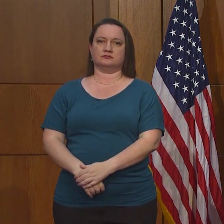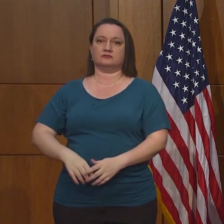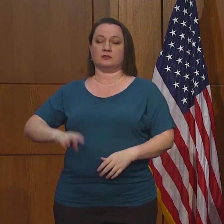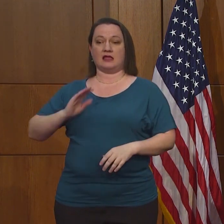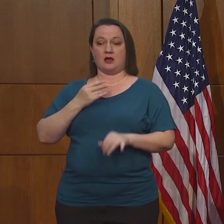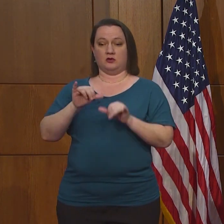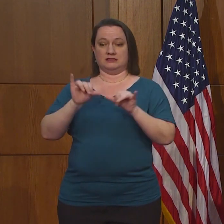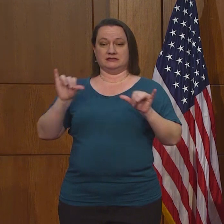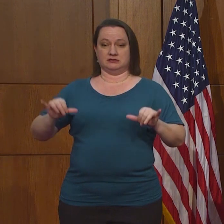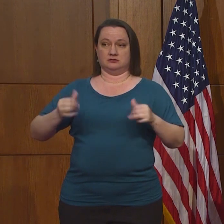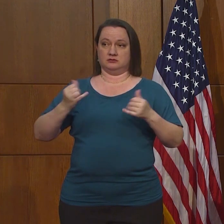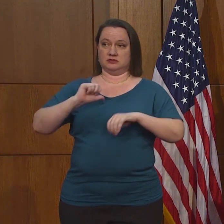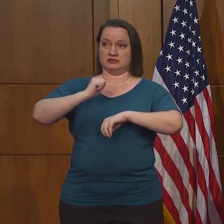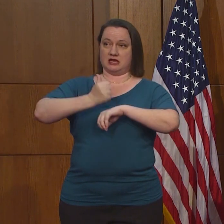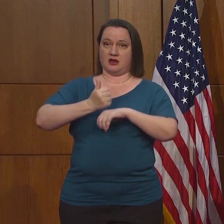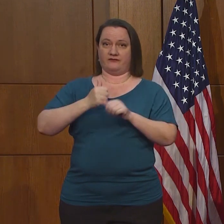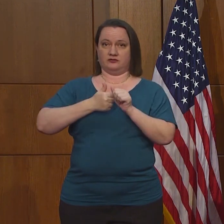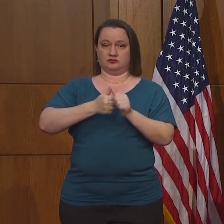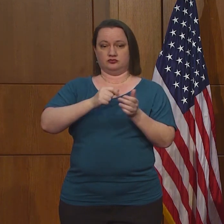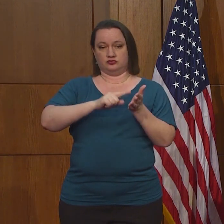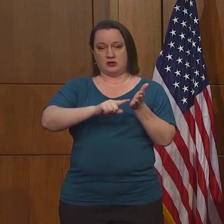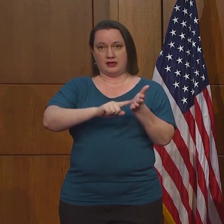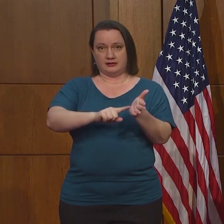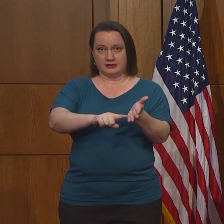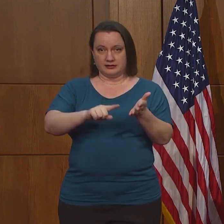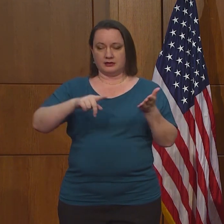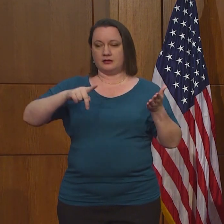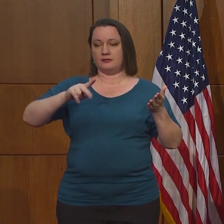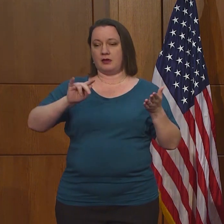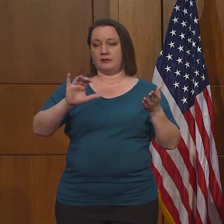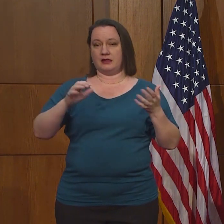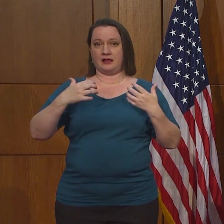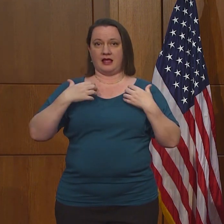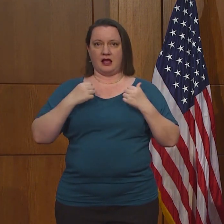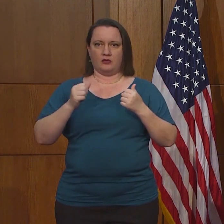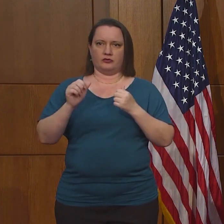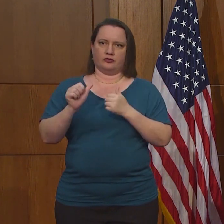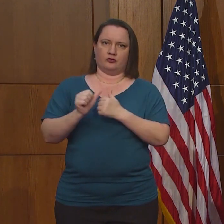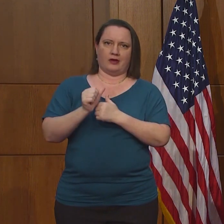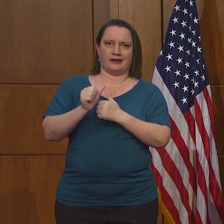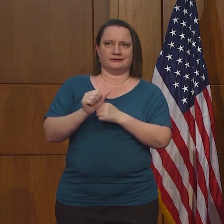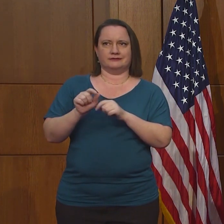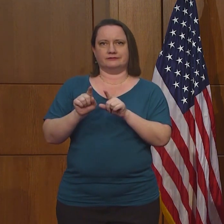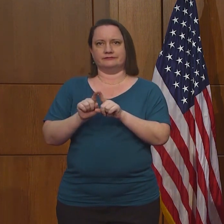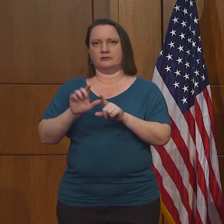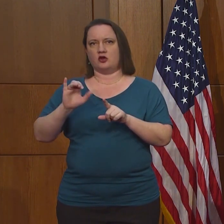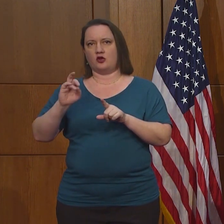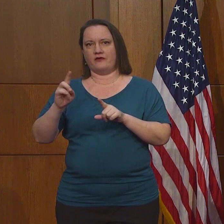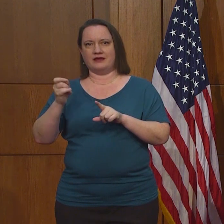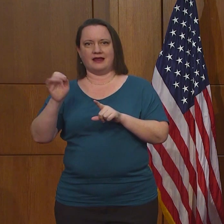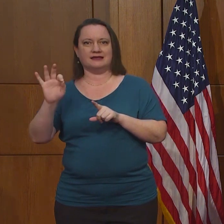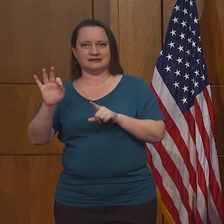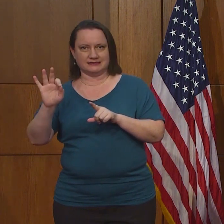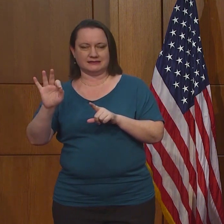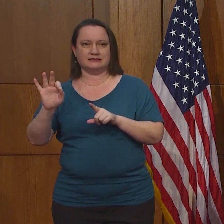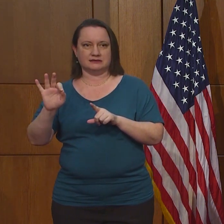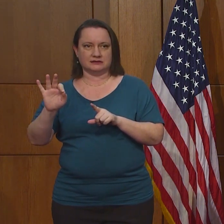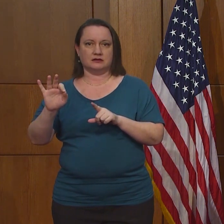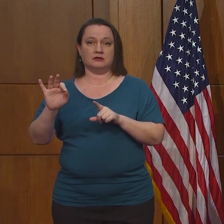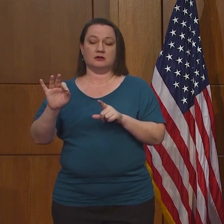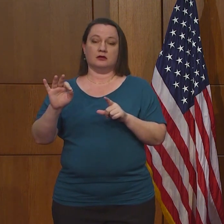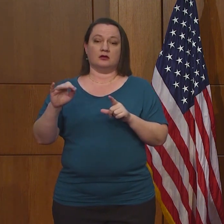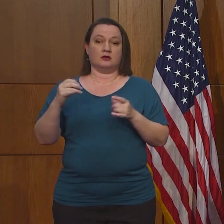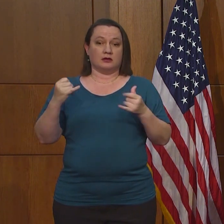establecido para el rastreo con amenazas como el COVID-19 es identificar los